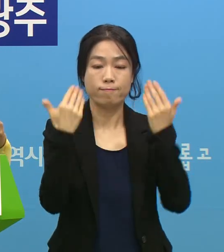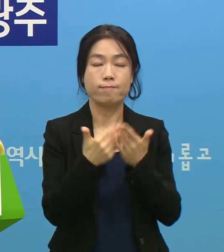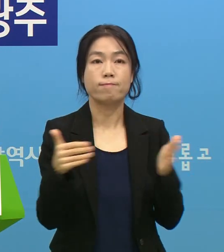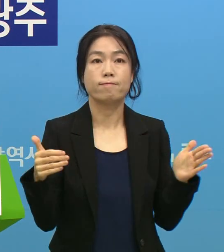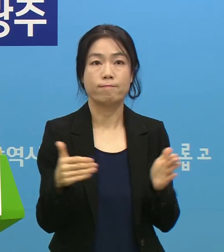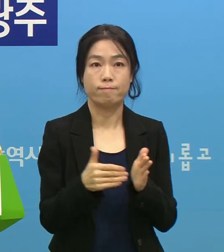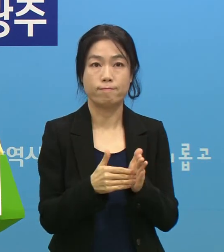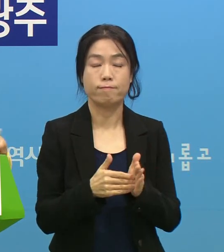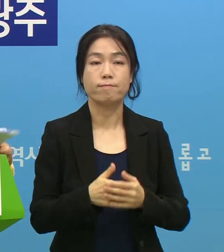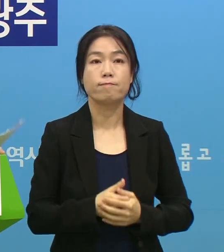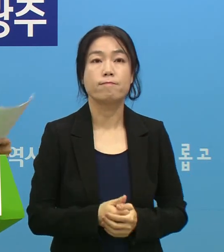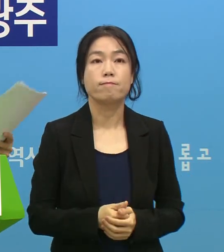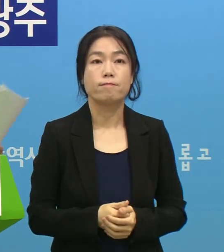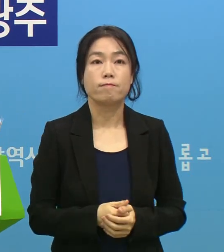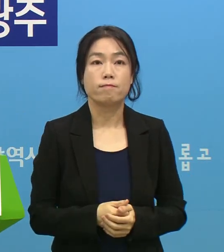마치겠습니다.